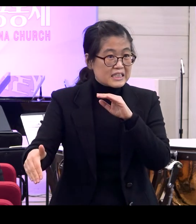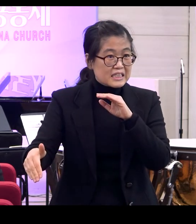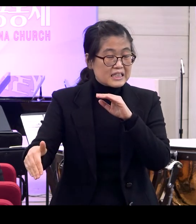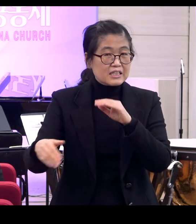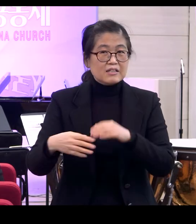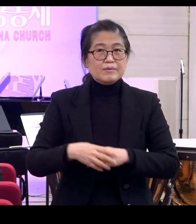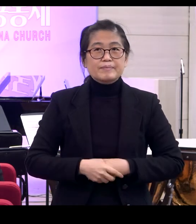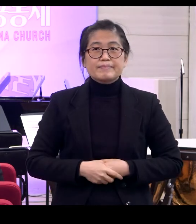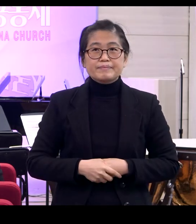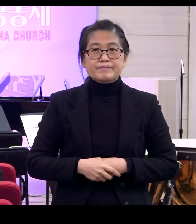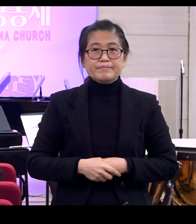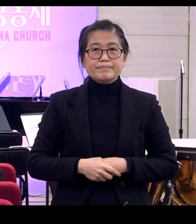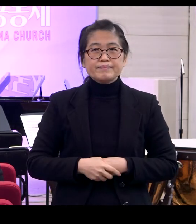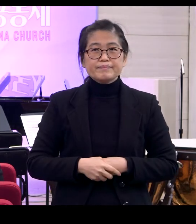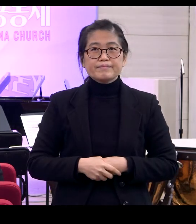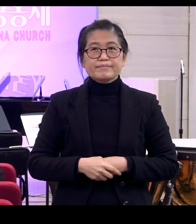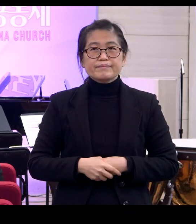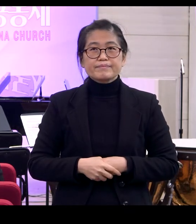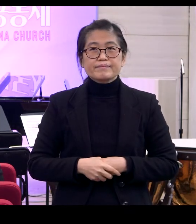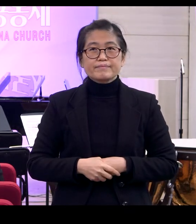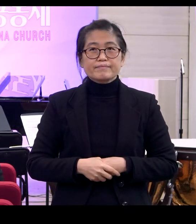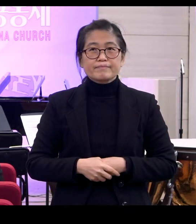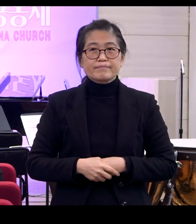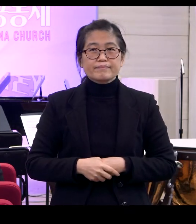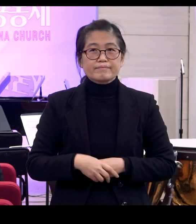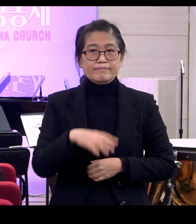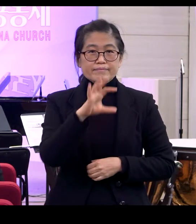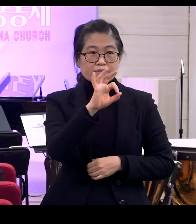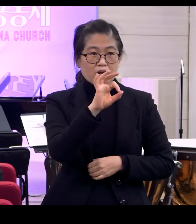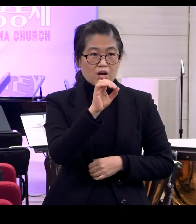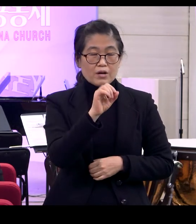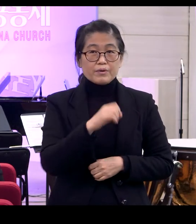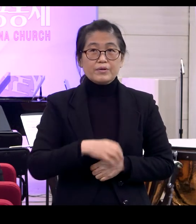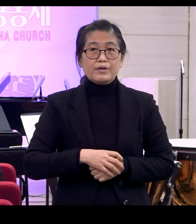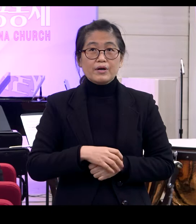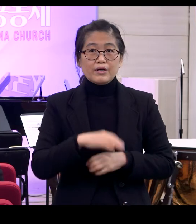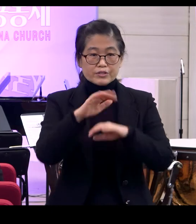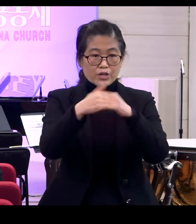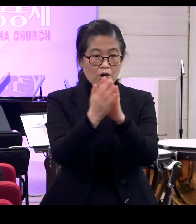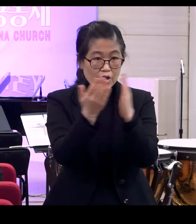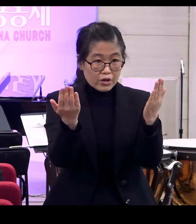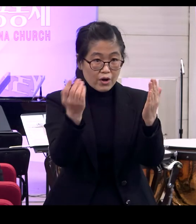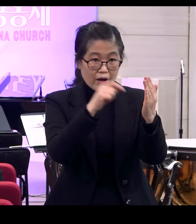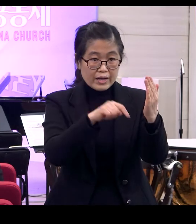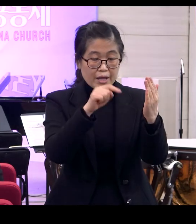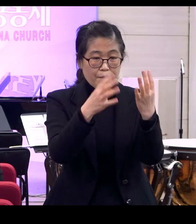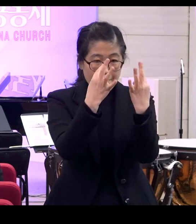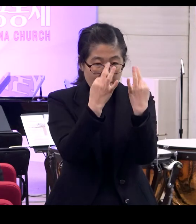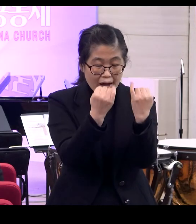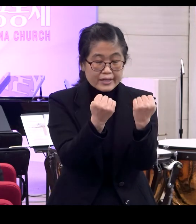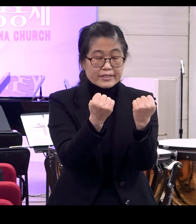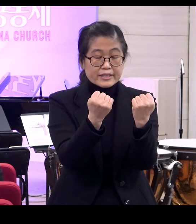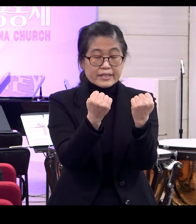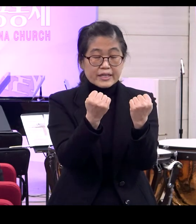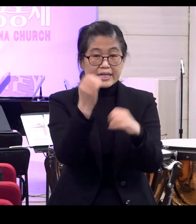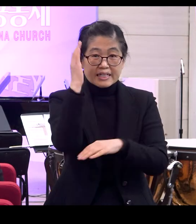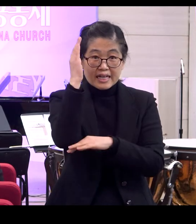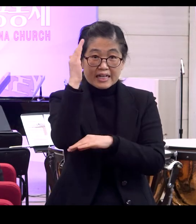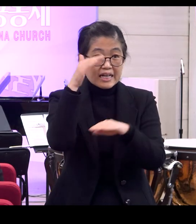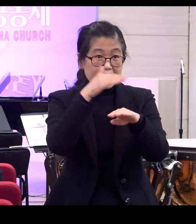어전문학양식이다 그래서 그런 거다 그러면서 설명하시기를 성경에는 많은 문학양식들이 나온다는 거예요